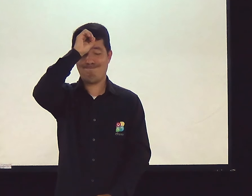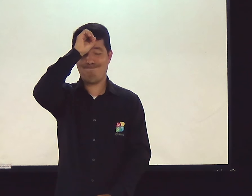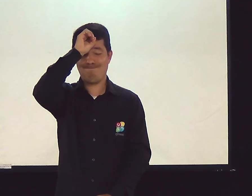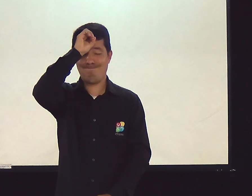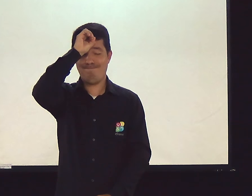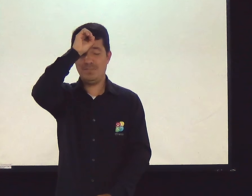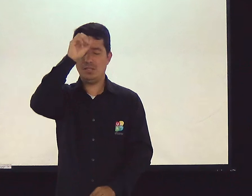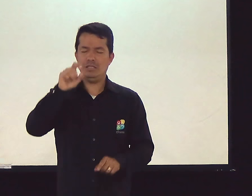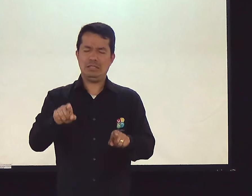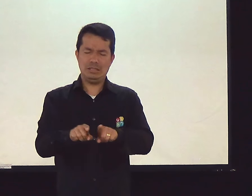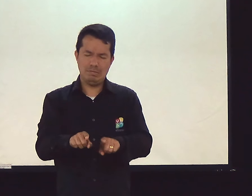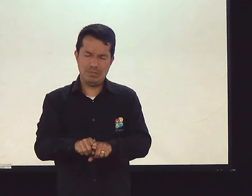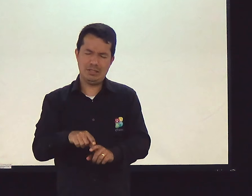A gente não faz ideia.